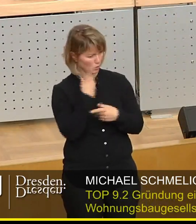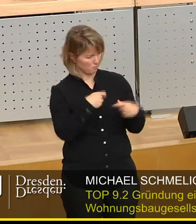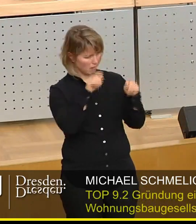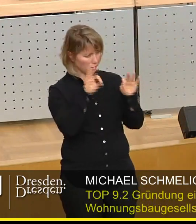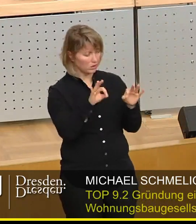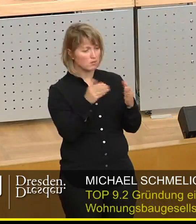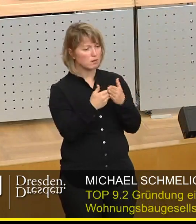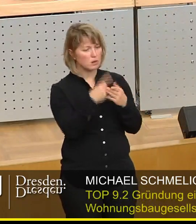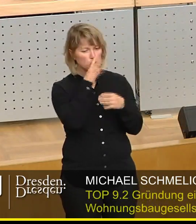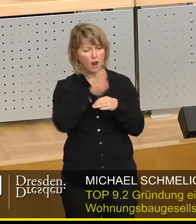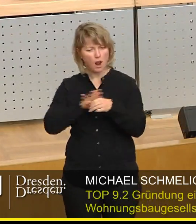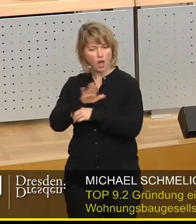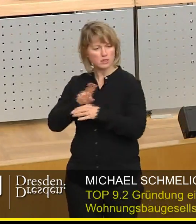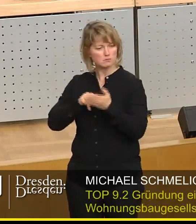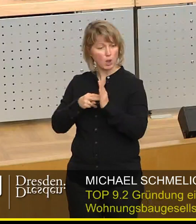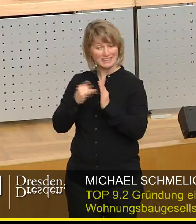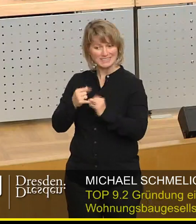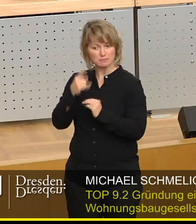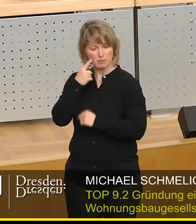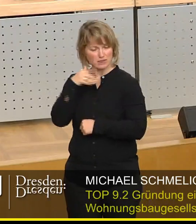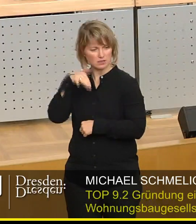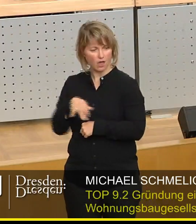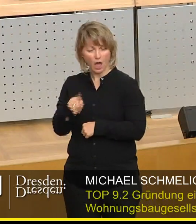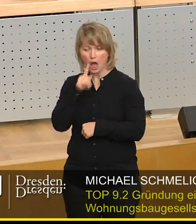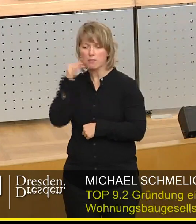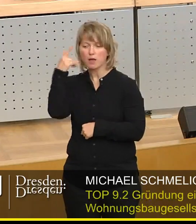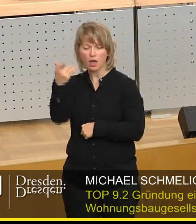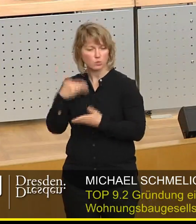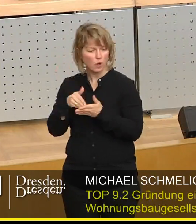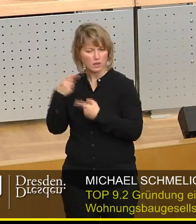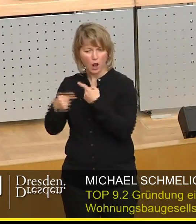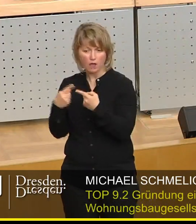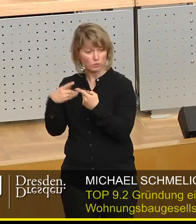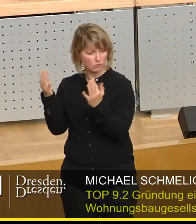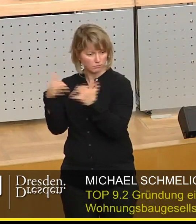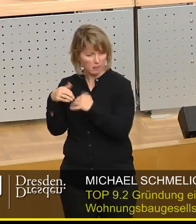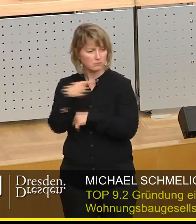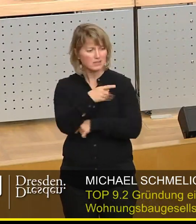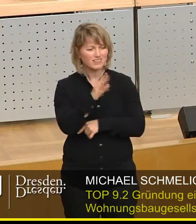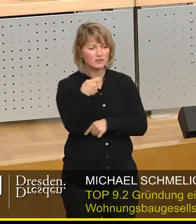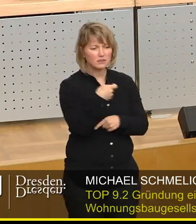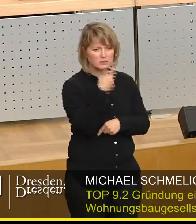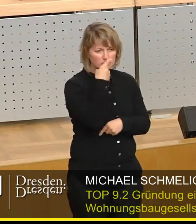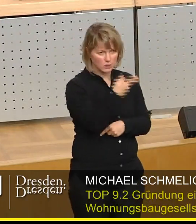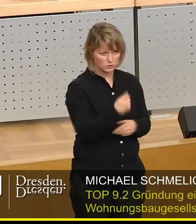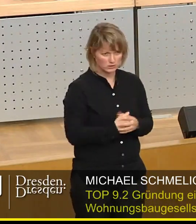wenn vielleicht ein Landesprogramm, das jetzt gerade mal avisiert ist, nicht mehr weitergeht. Ich erwarte Antworten darauf,